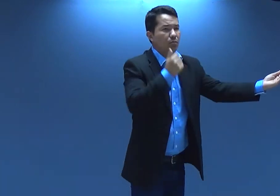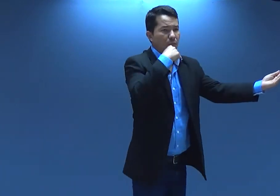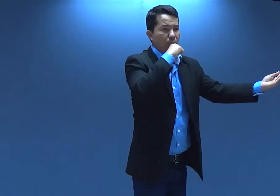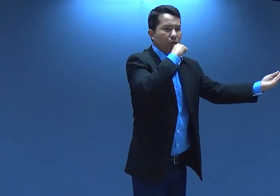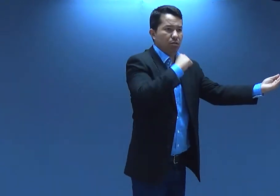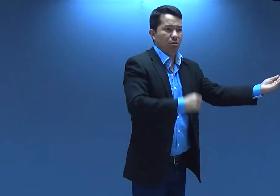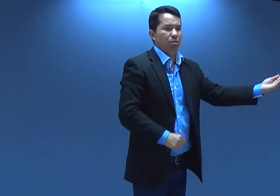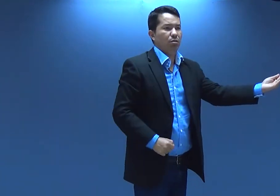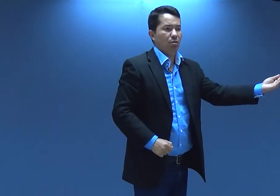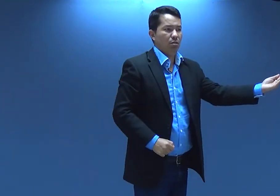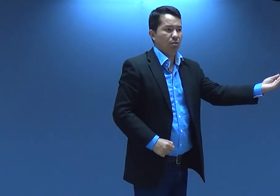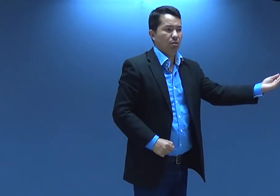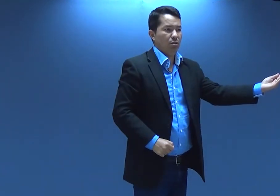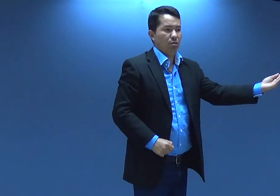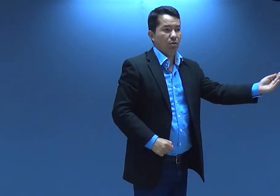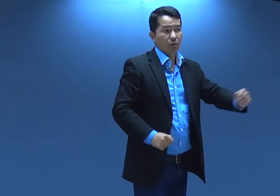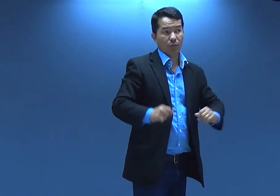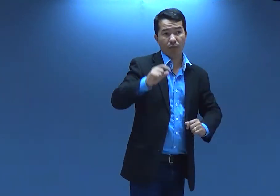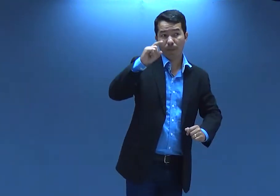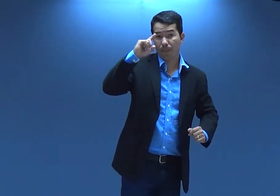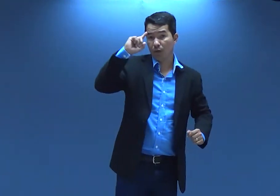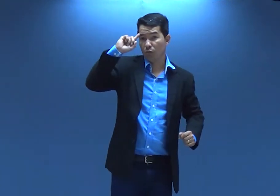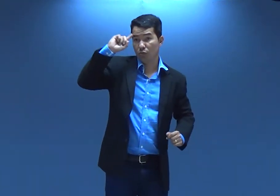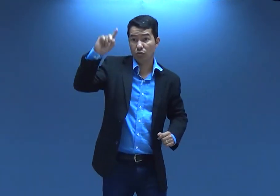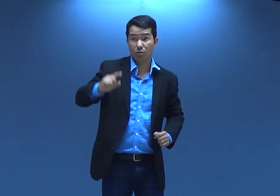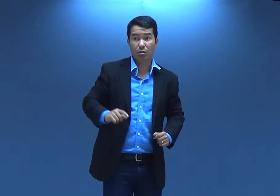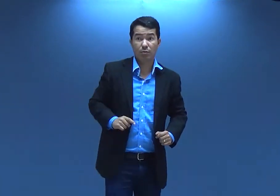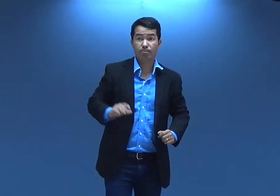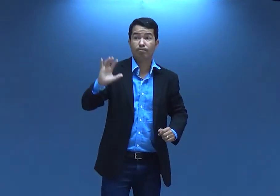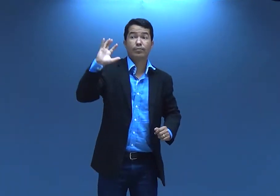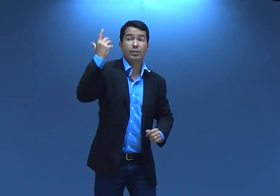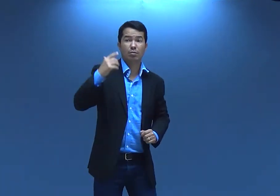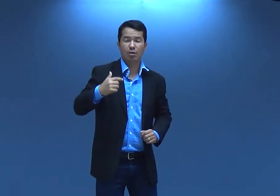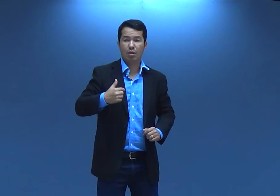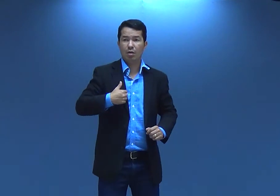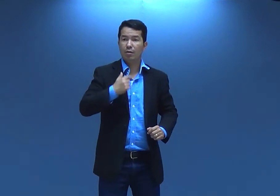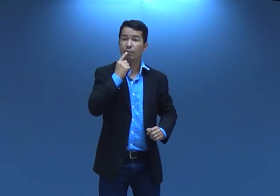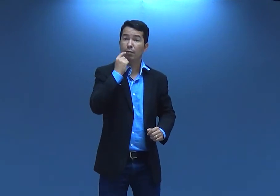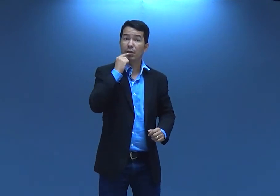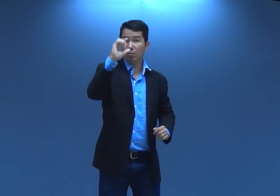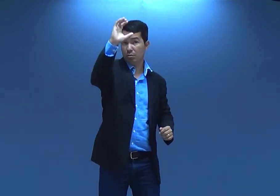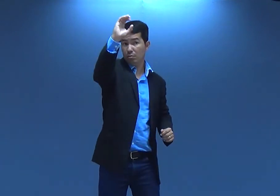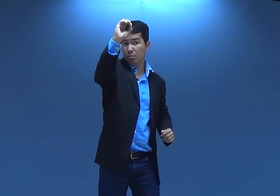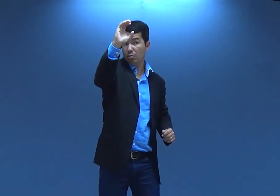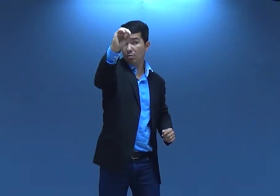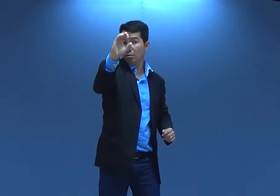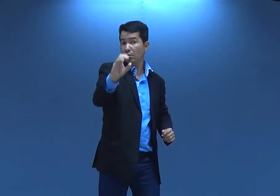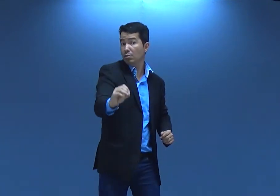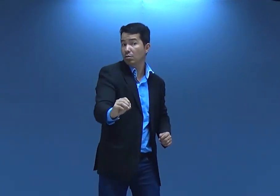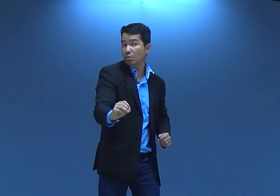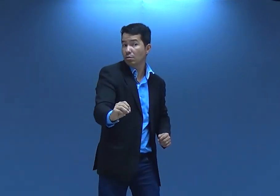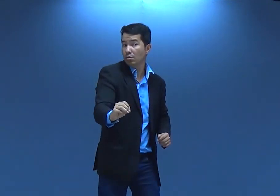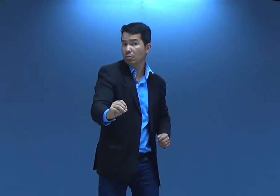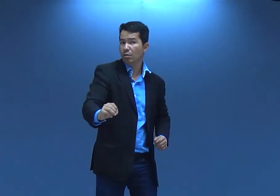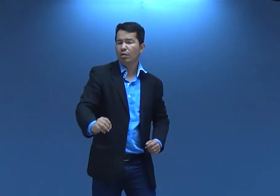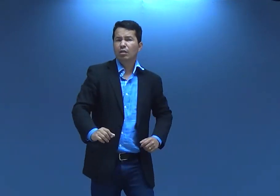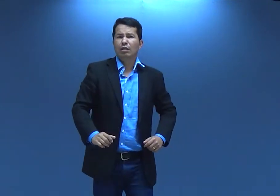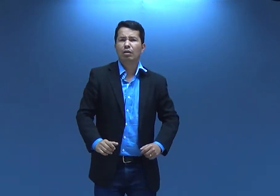e ele o dinheiro que ele conseguia ele dava pra mãe dele e o que que aconteceu? Um dia tava lá o senhor eu, né?